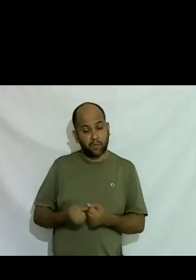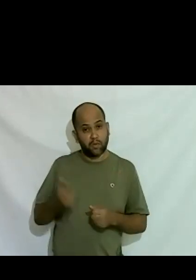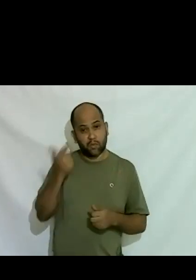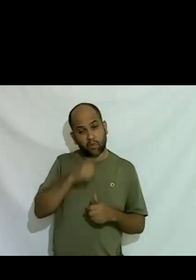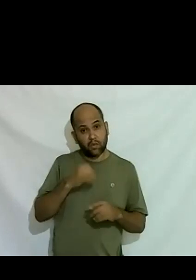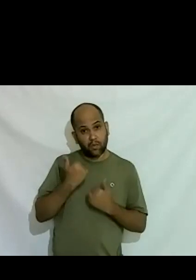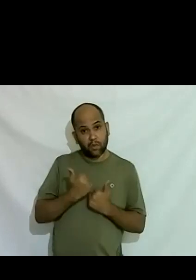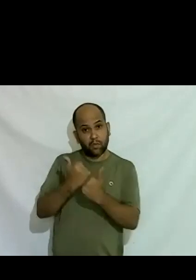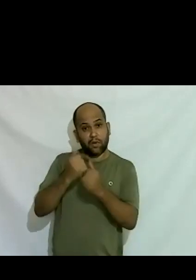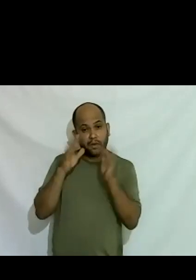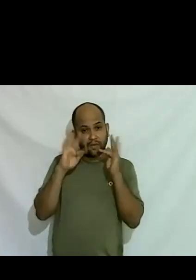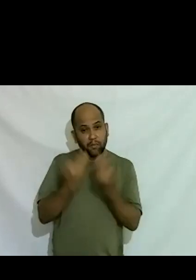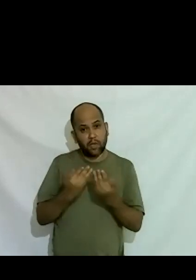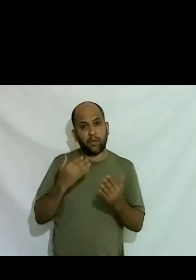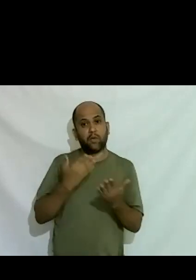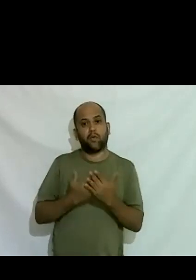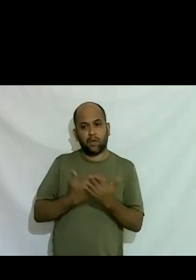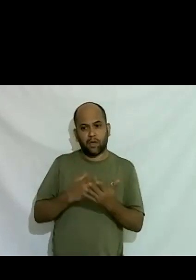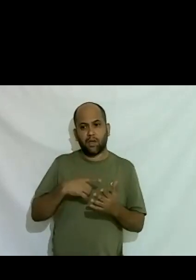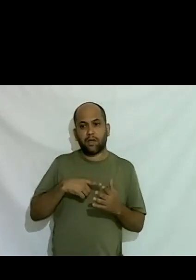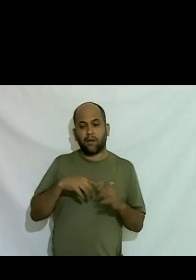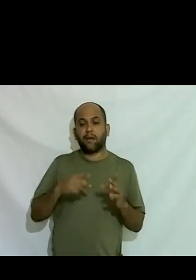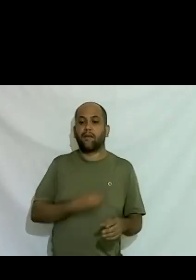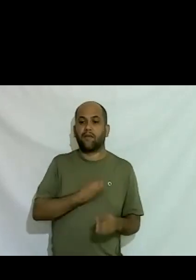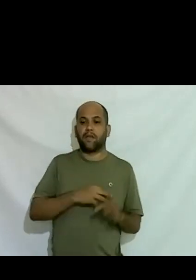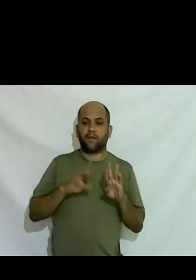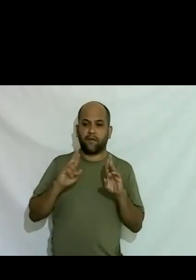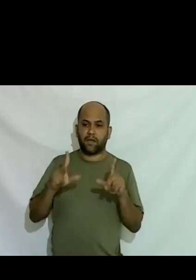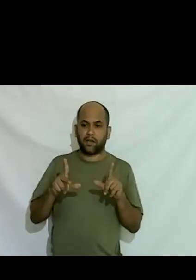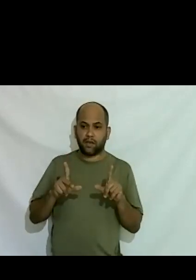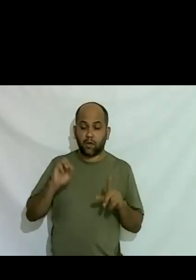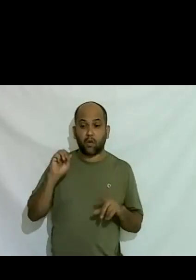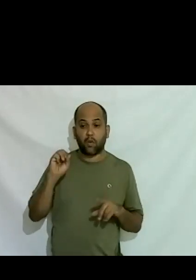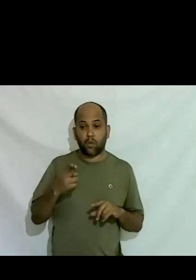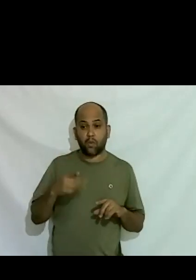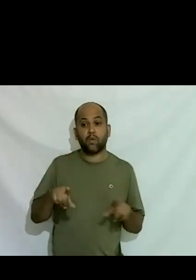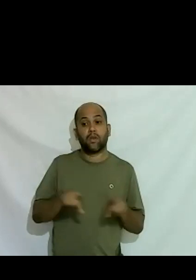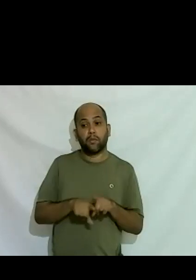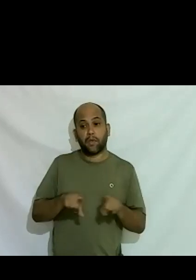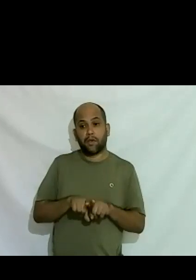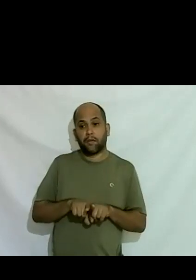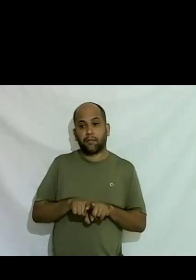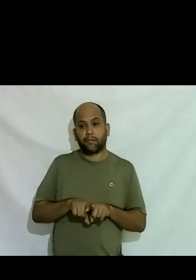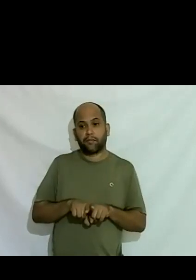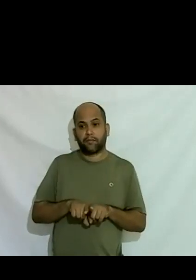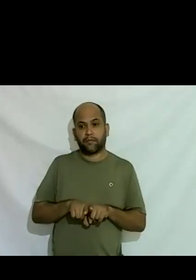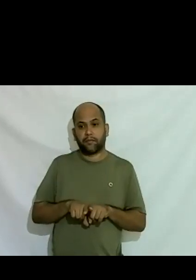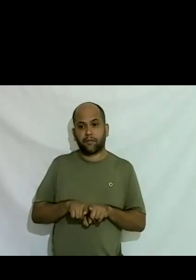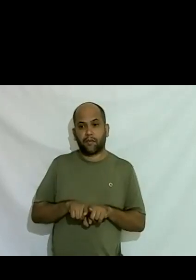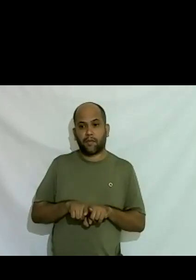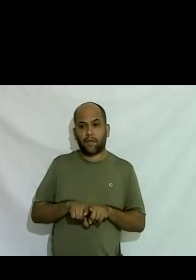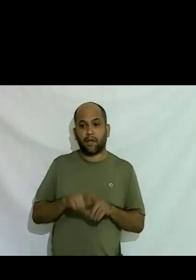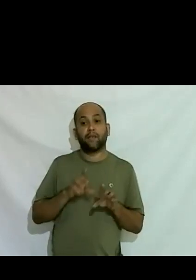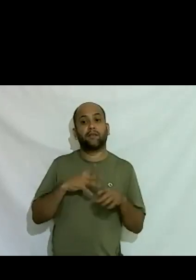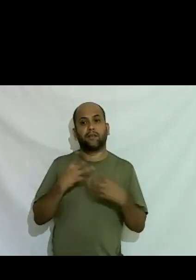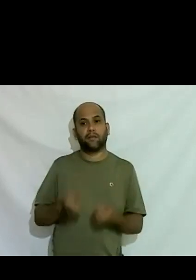apoio da família estudar e ter uma vida diferente não ir pra prostituição ou também se assumiam mais